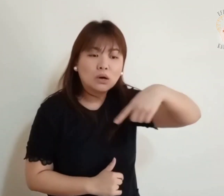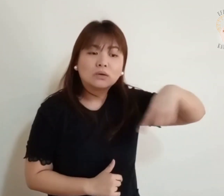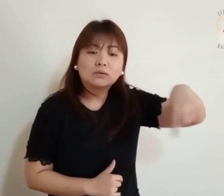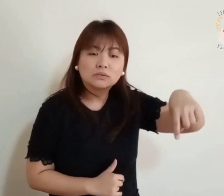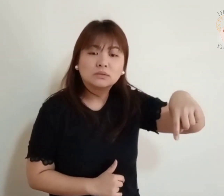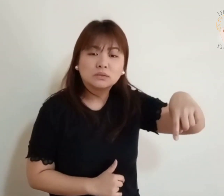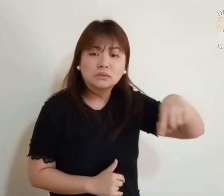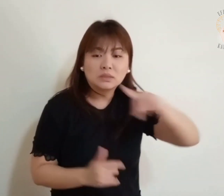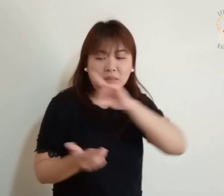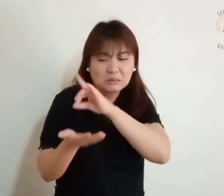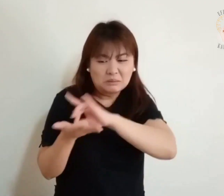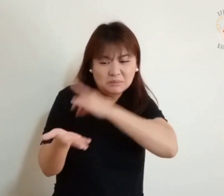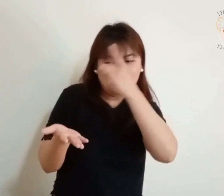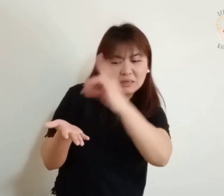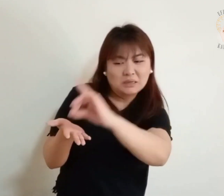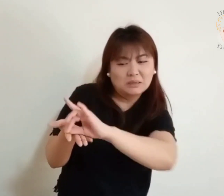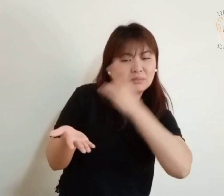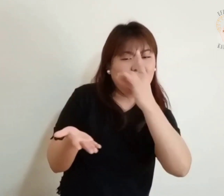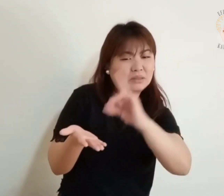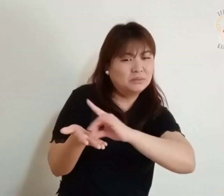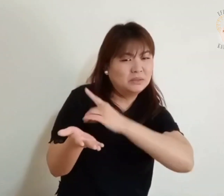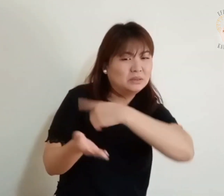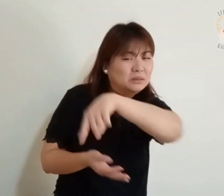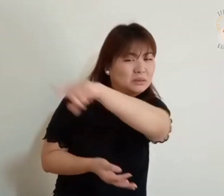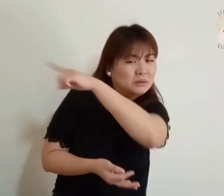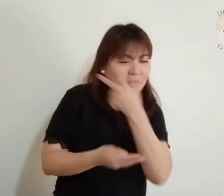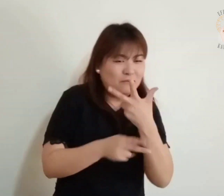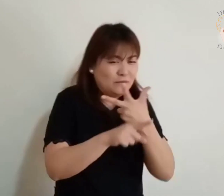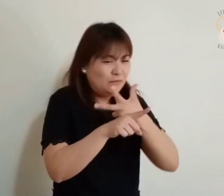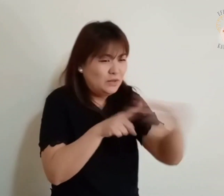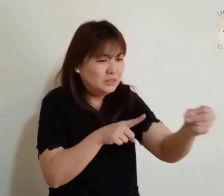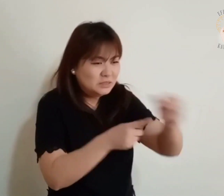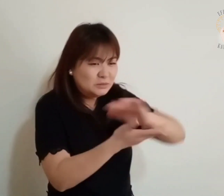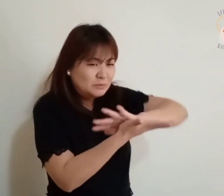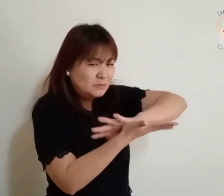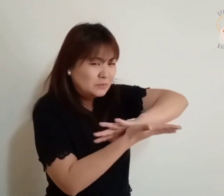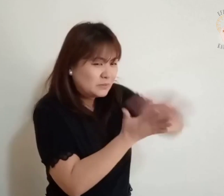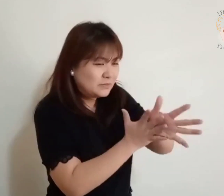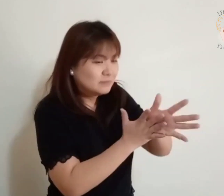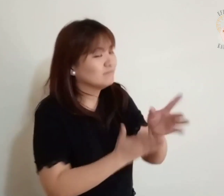Dos inimigos Vos poderá Resistir Ou rebater